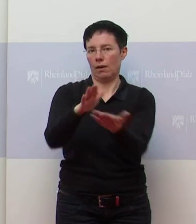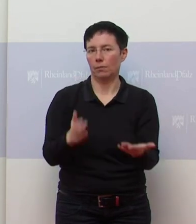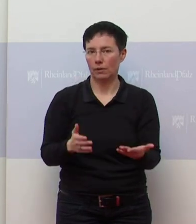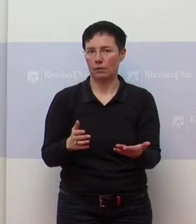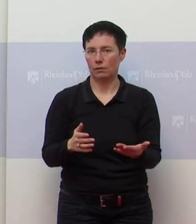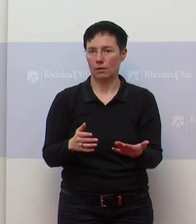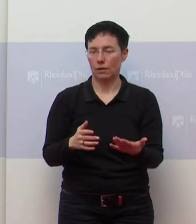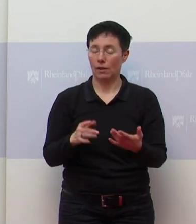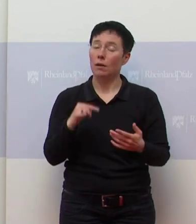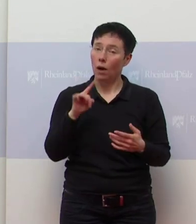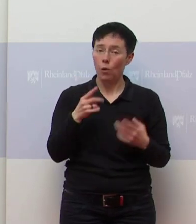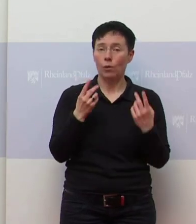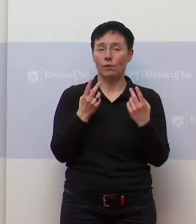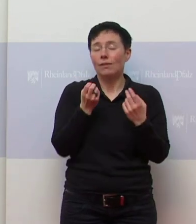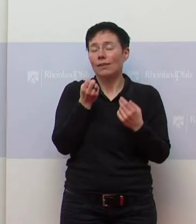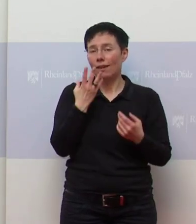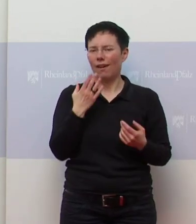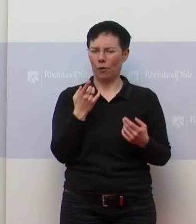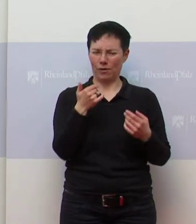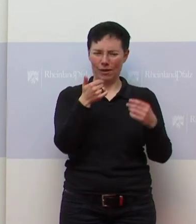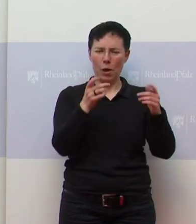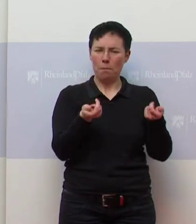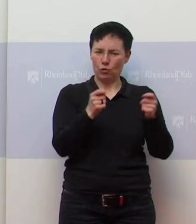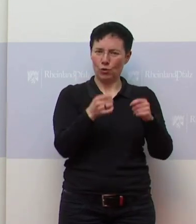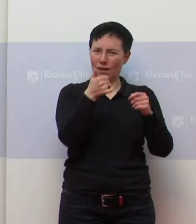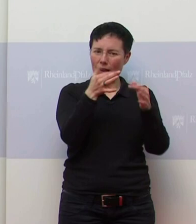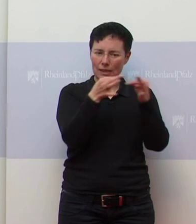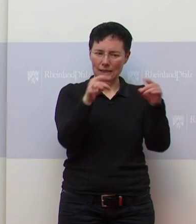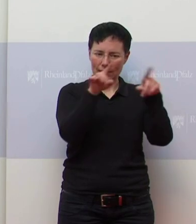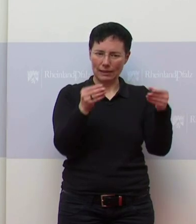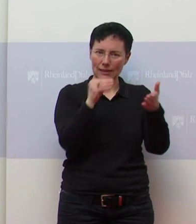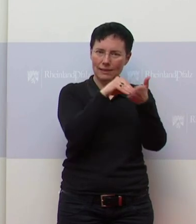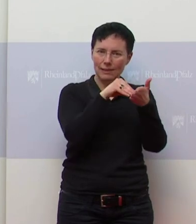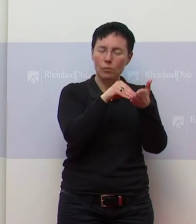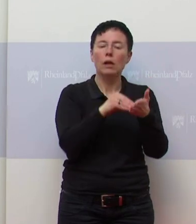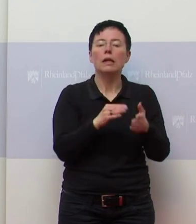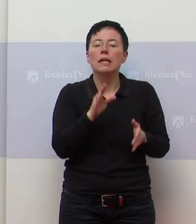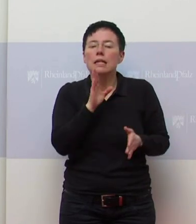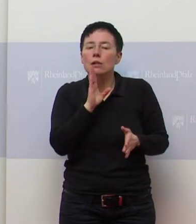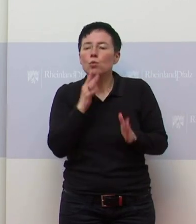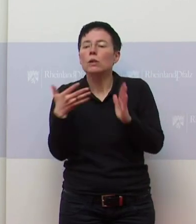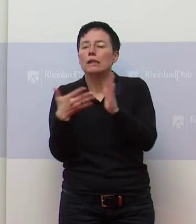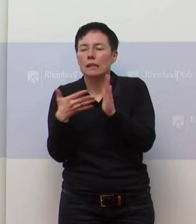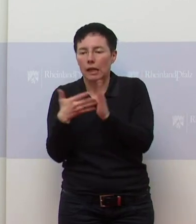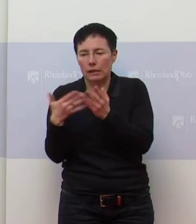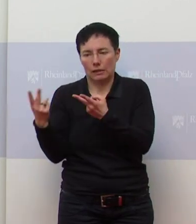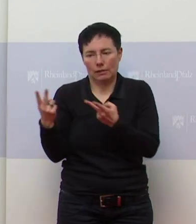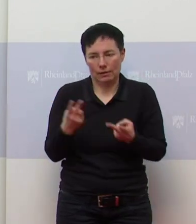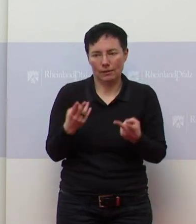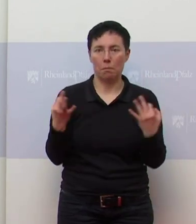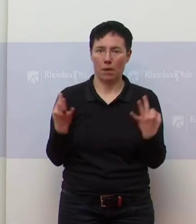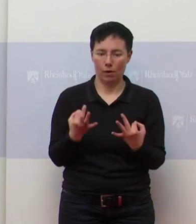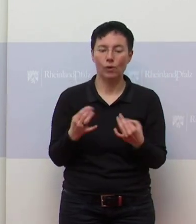ist es dann auch wichtig, steht so ein lapidarer Satz, auch ein Beschluss drin, dass man ausreichend Tests braucht, um auch testen zu können. Genau.